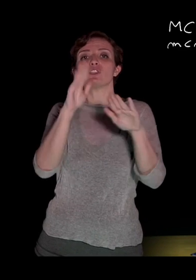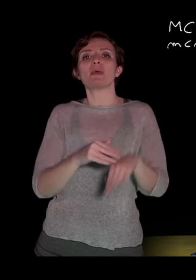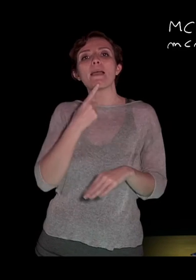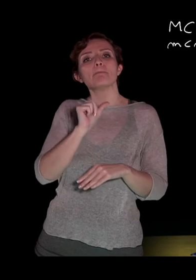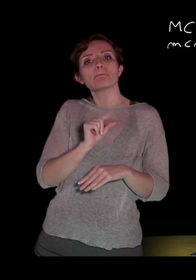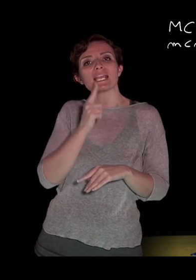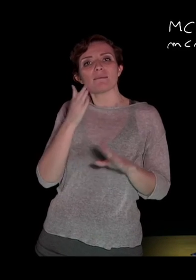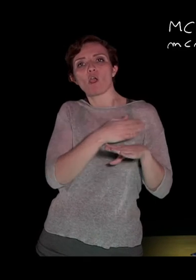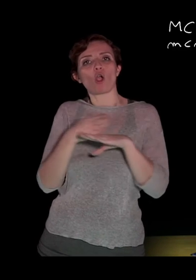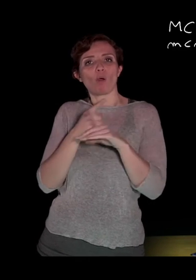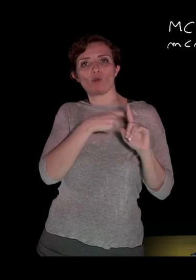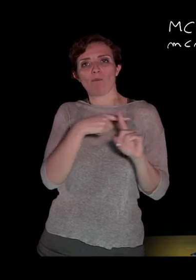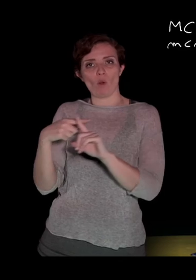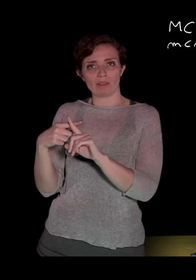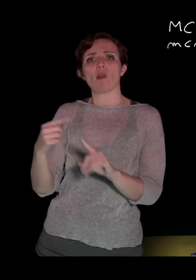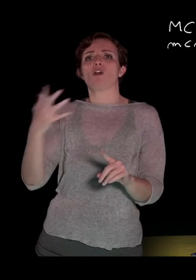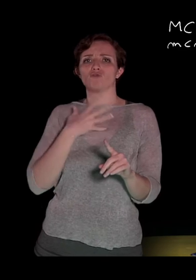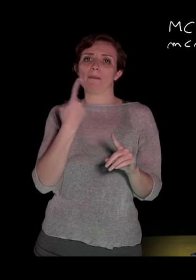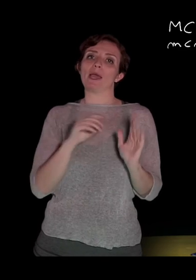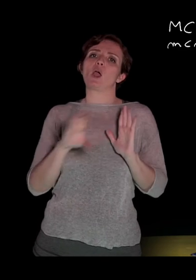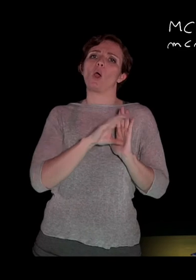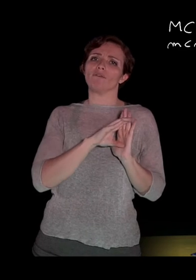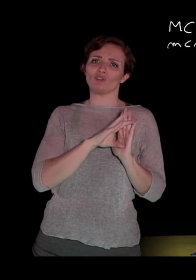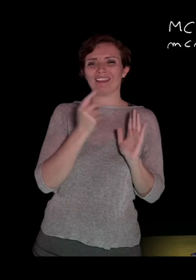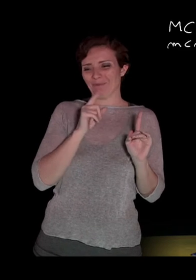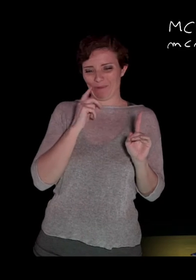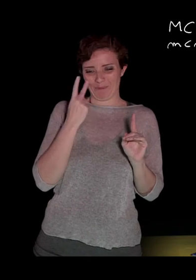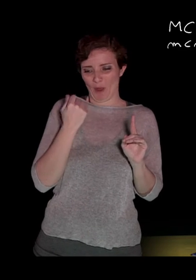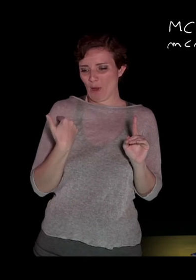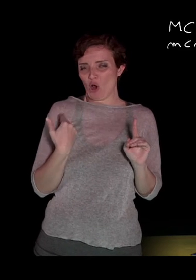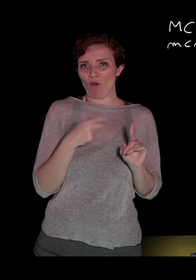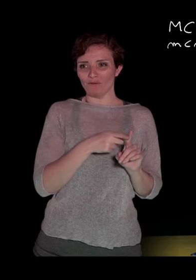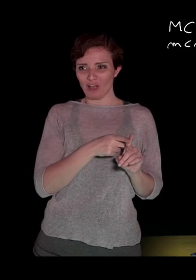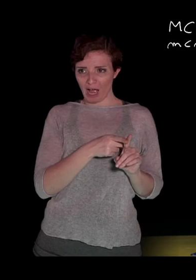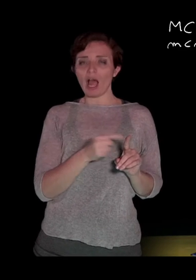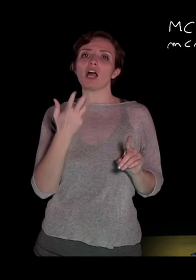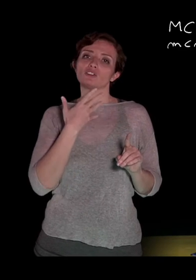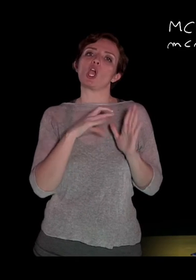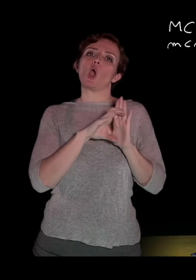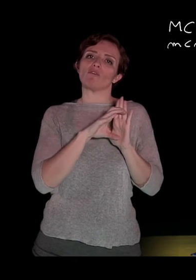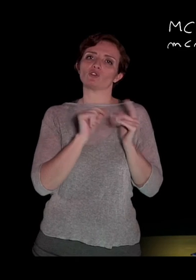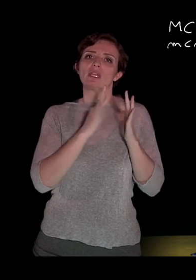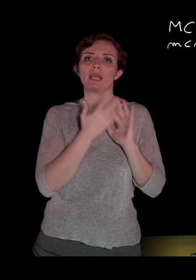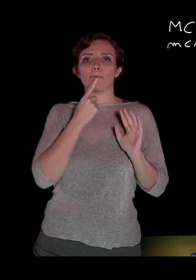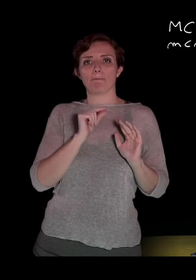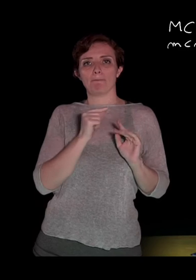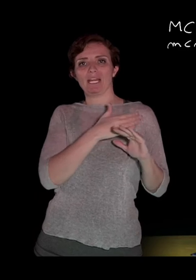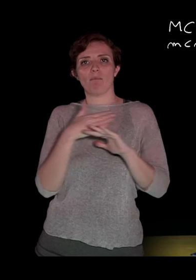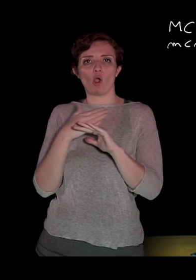multiplo invece abbiamo che per quanto riguarda il coefficiente, analogamente a quanto visto in precedenza, il coefficiente sarà il minimo comune multiplo dei termini, dei